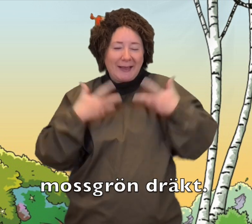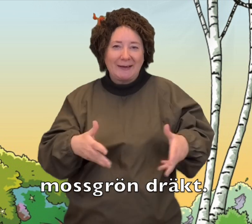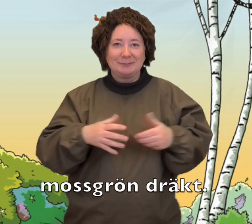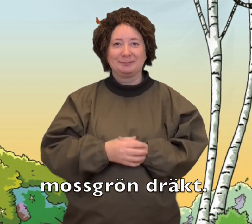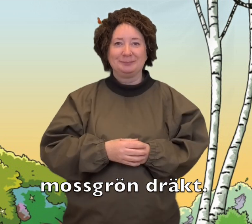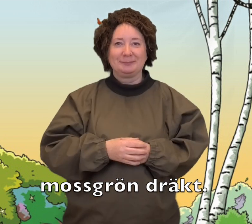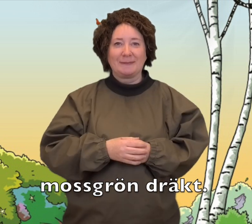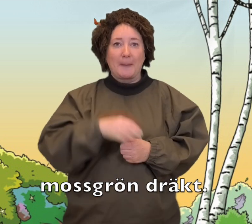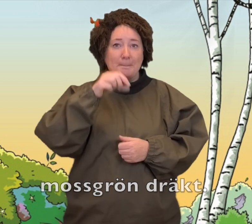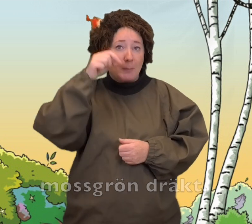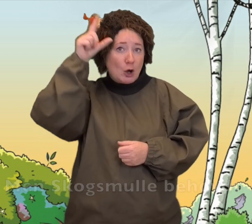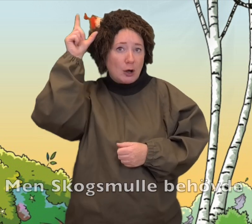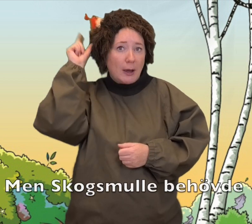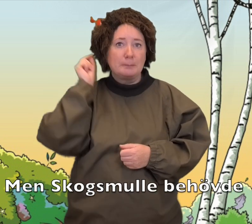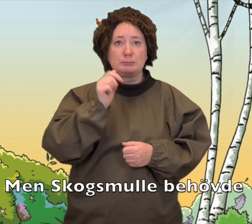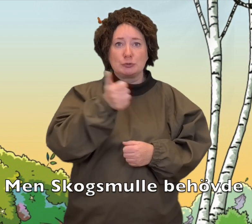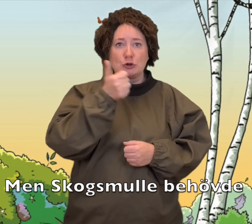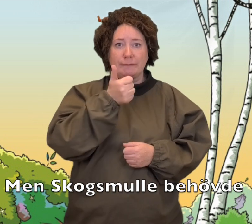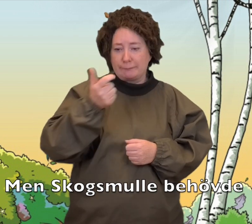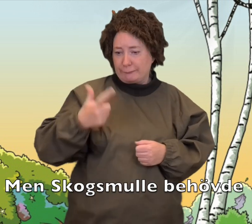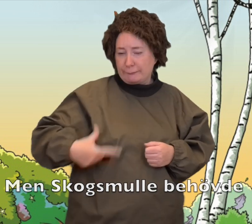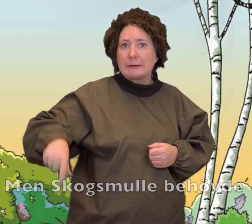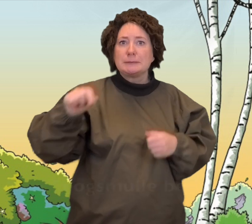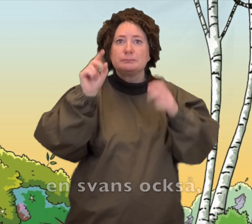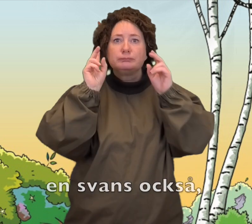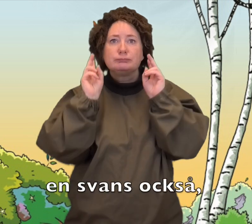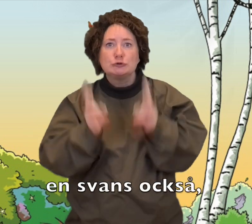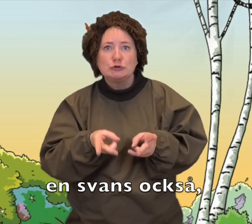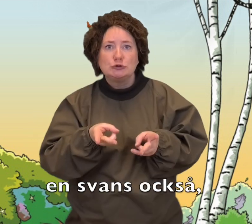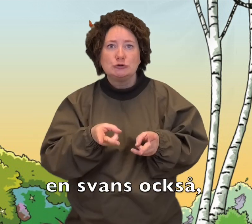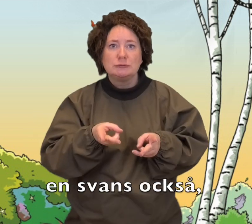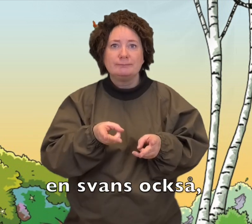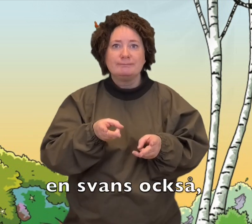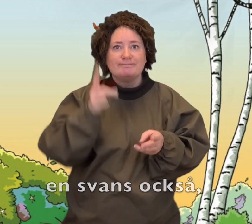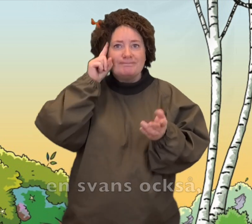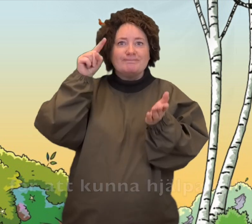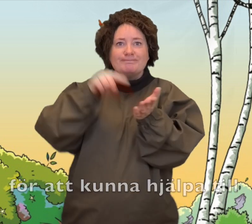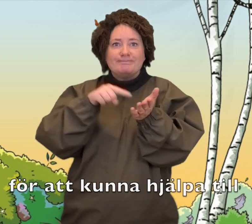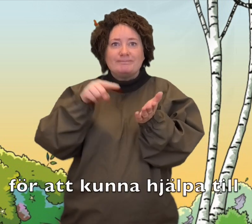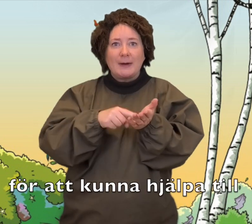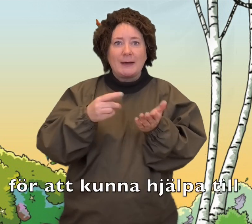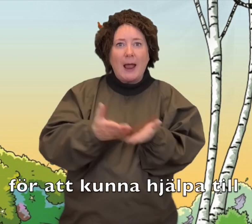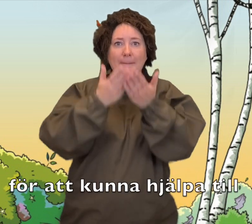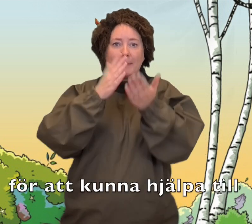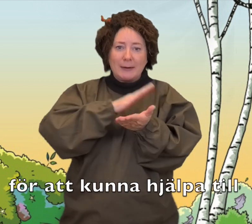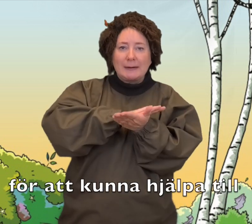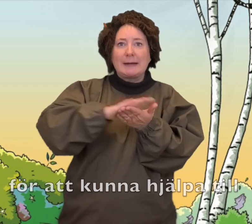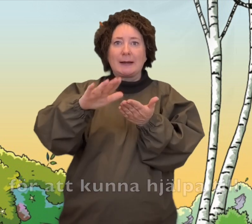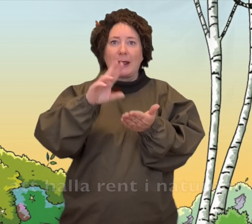Men skogsmulle behövde en svans också för att kunna hjälpa till att hålla